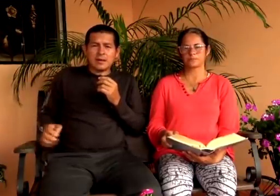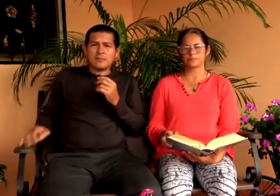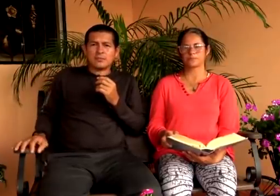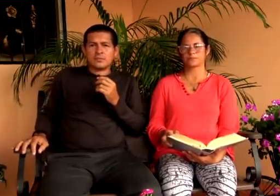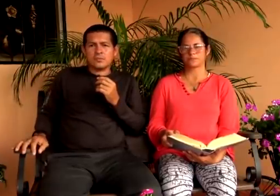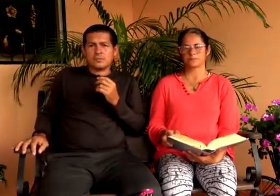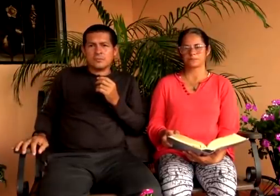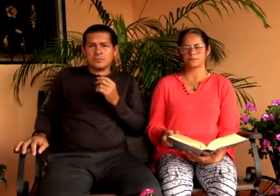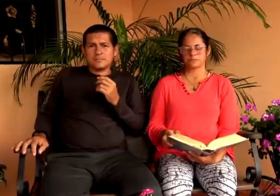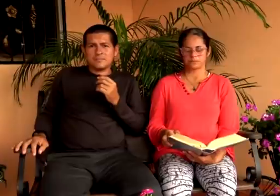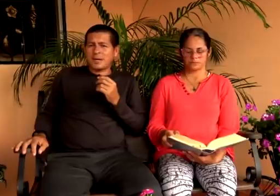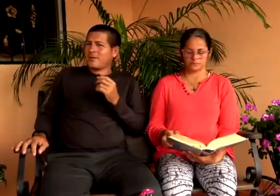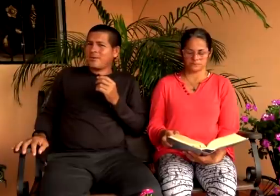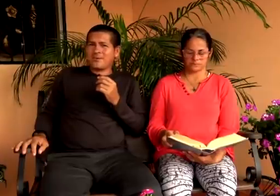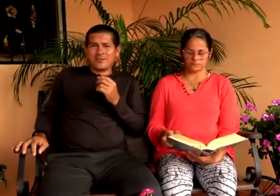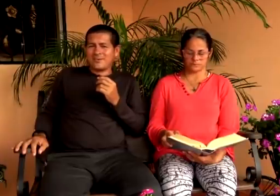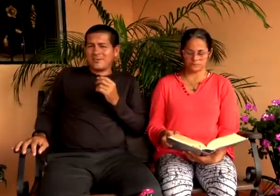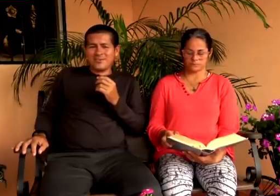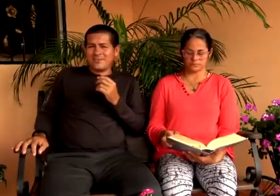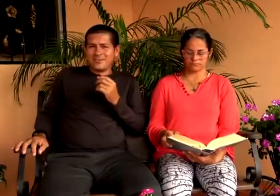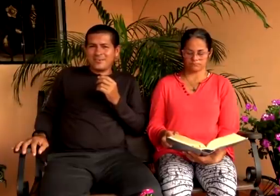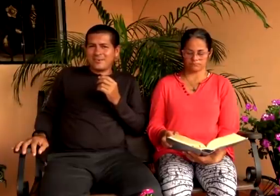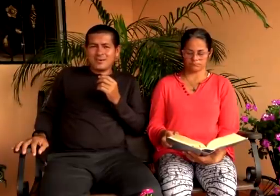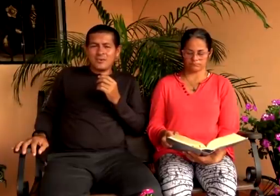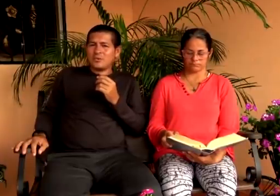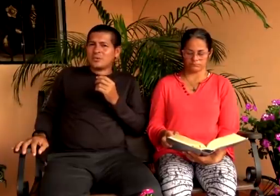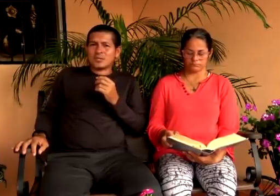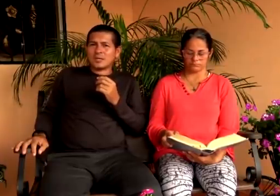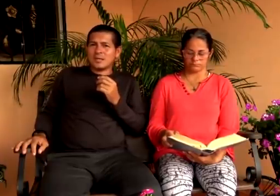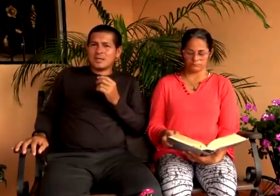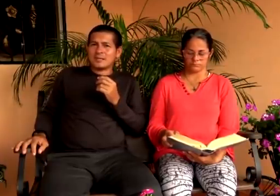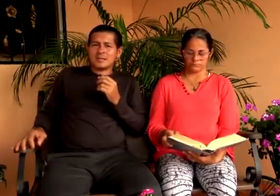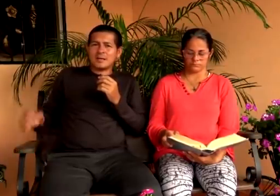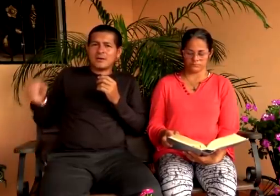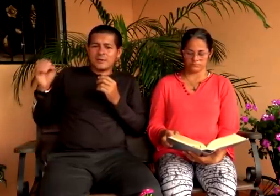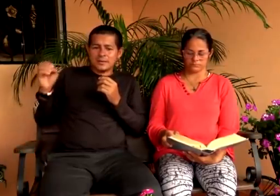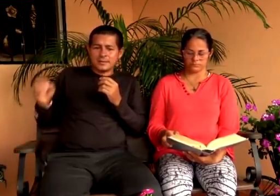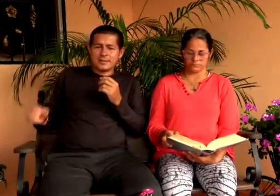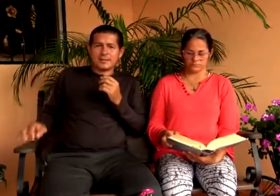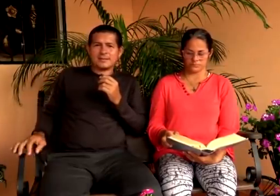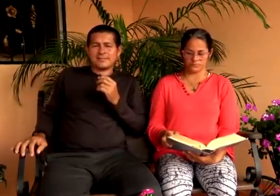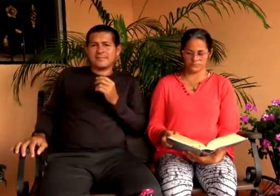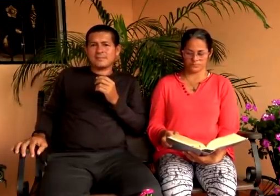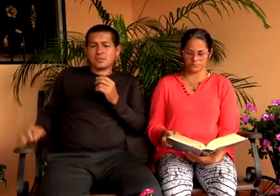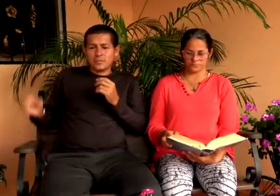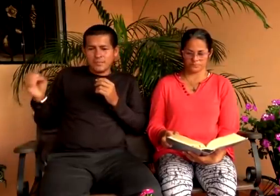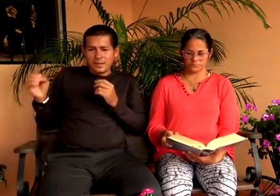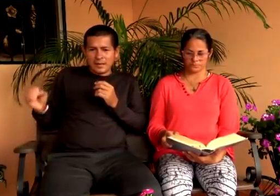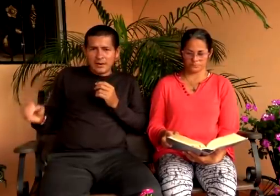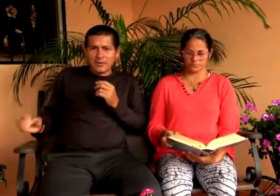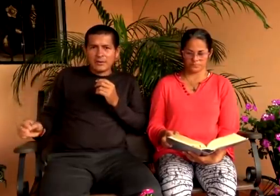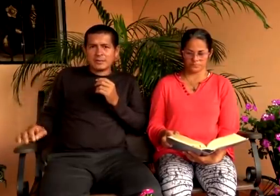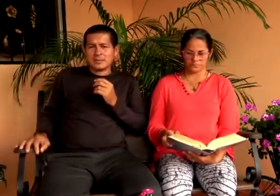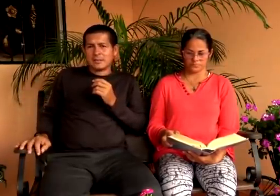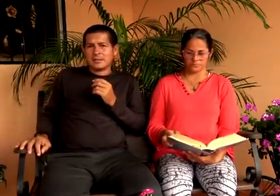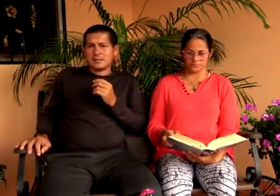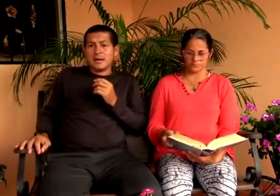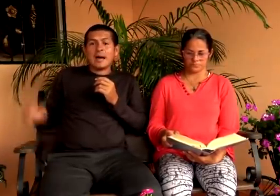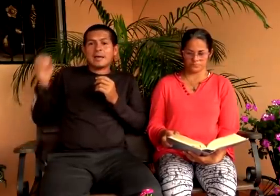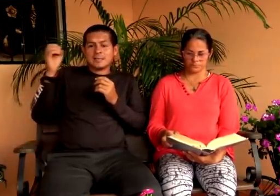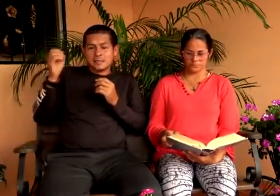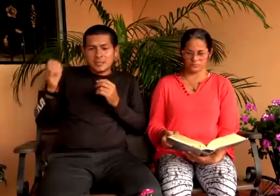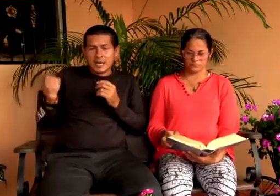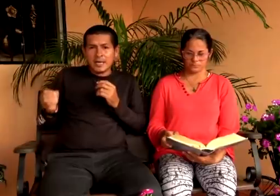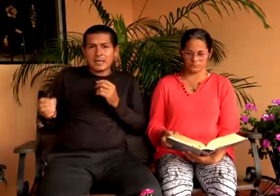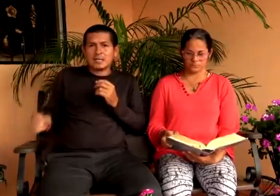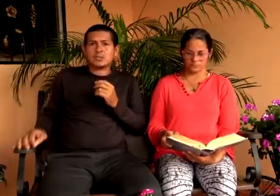eso lo aceptamos pero hay unos que quieren hacer la obra de satanás cumplir la obra de satanás